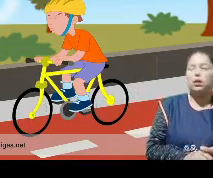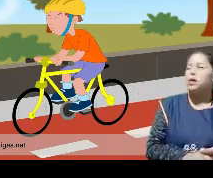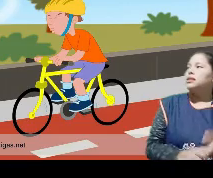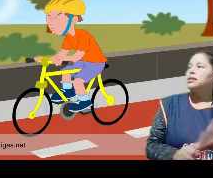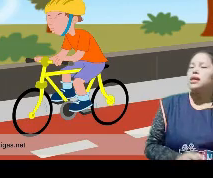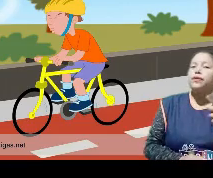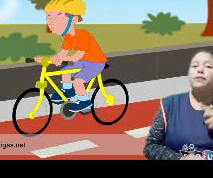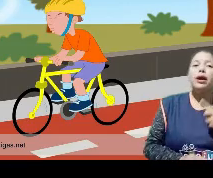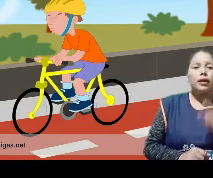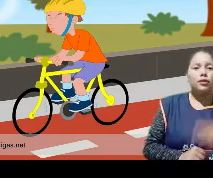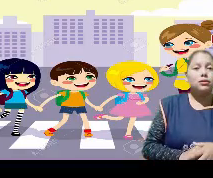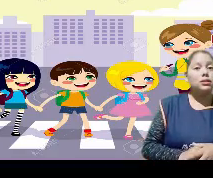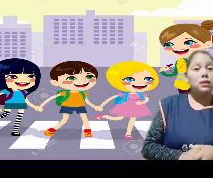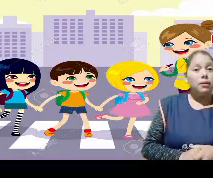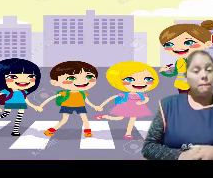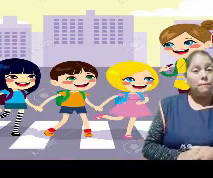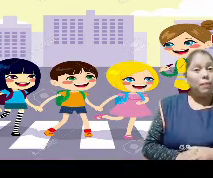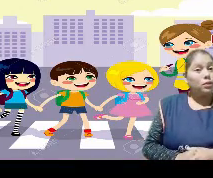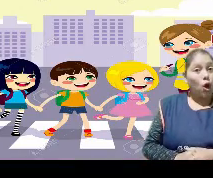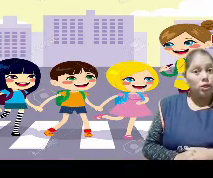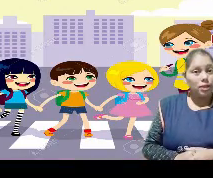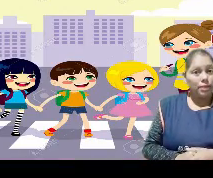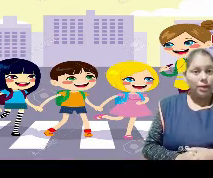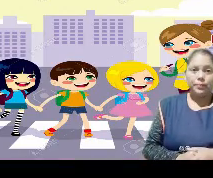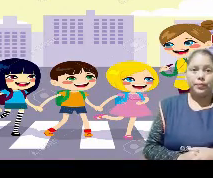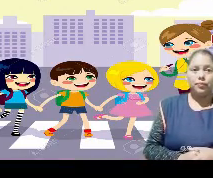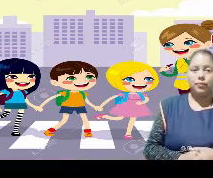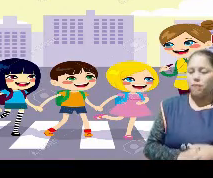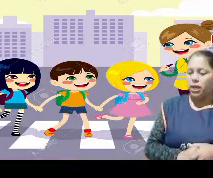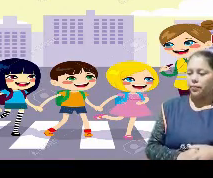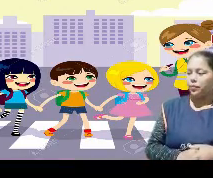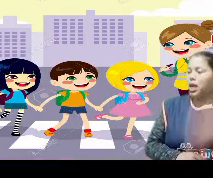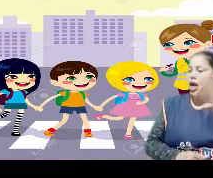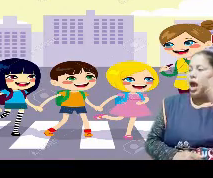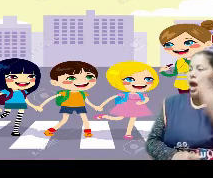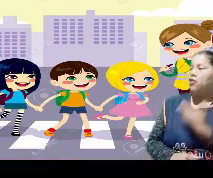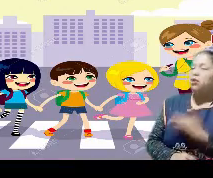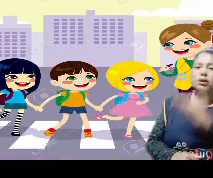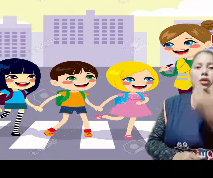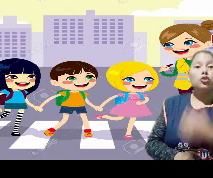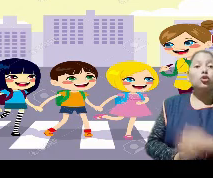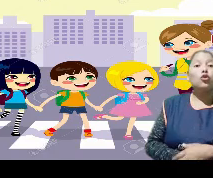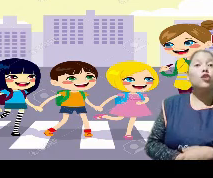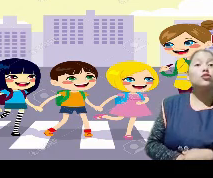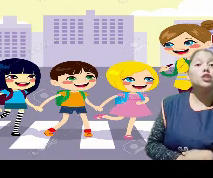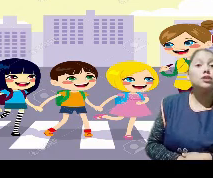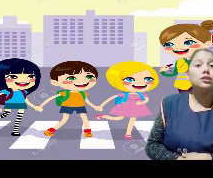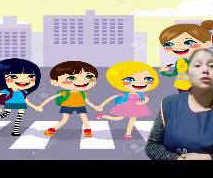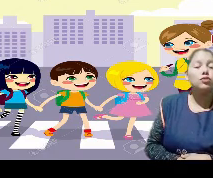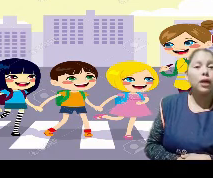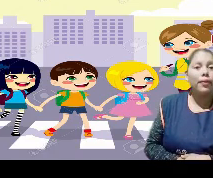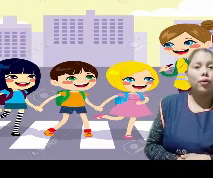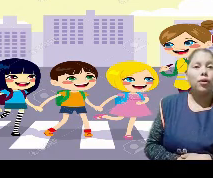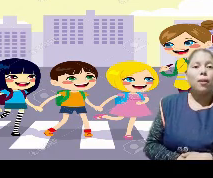chicos. Siguiente imagen, entonces. Vamos a observar. Miren, hay una imagen donde los niños